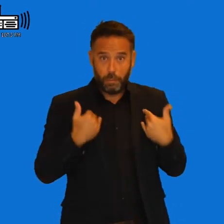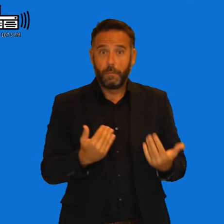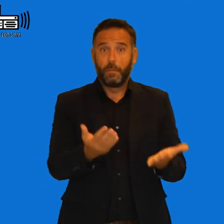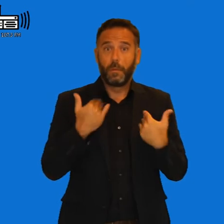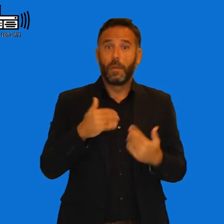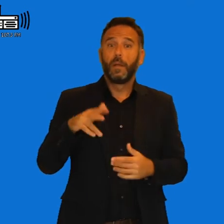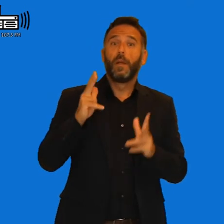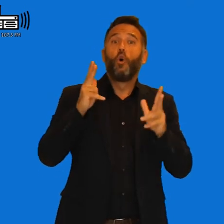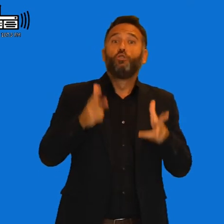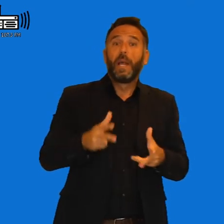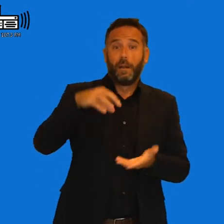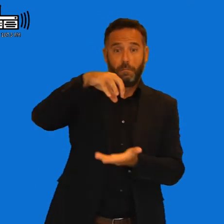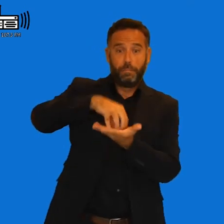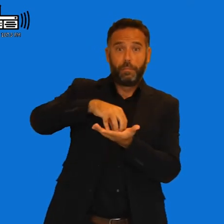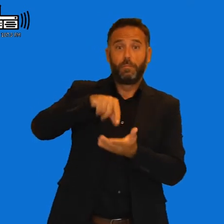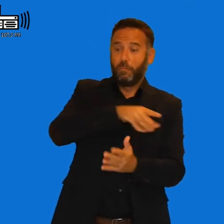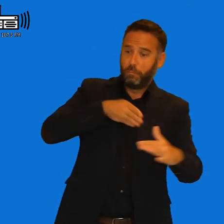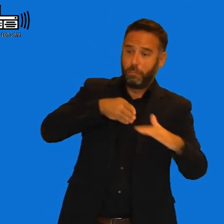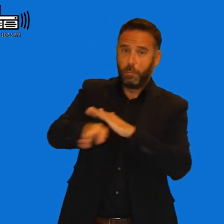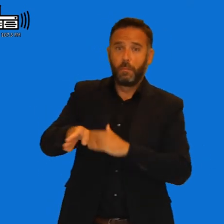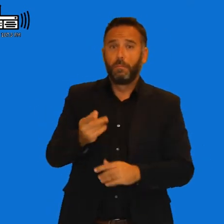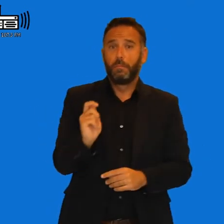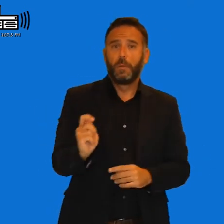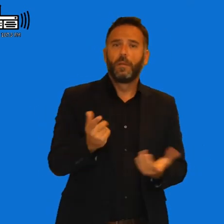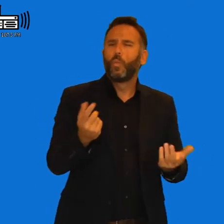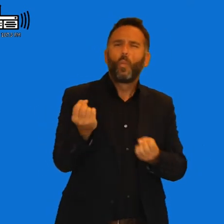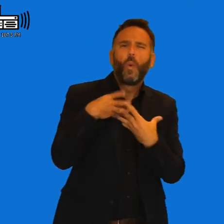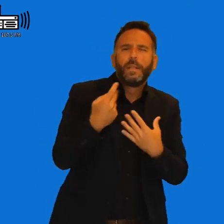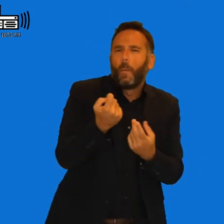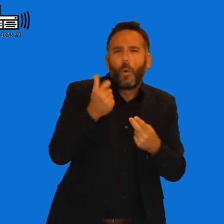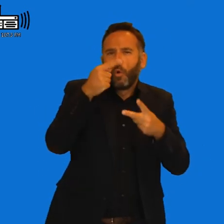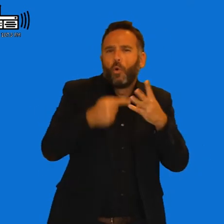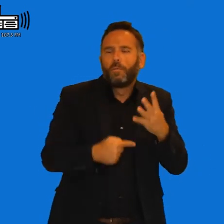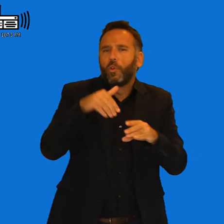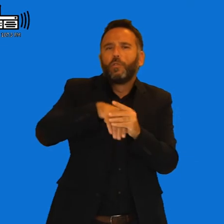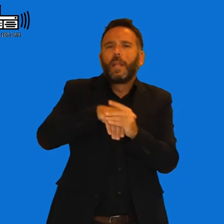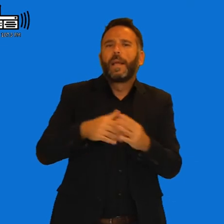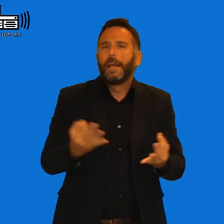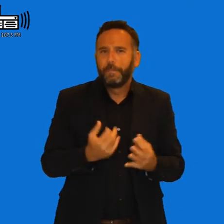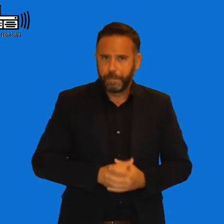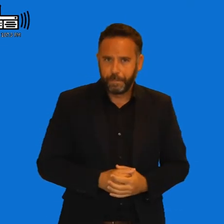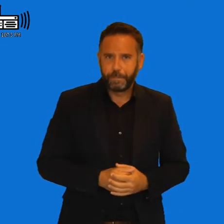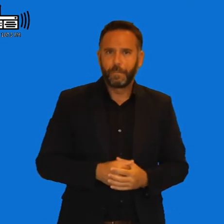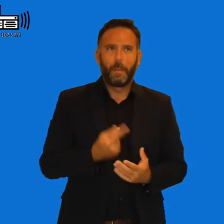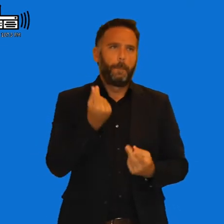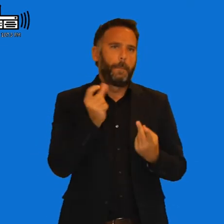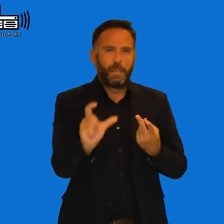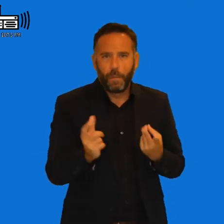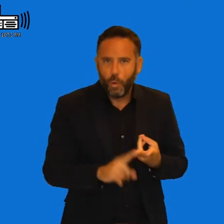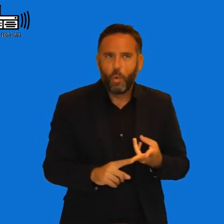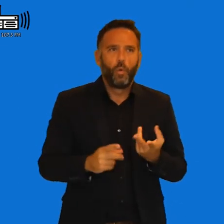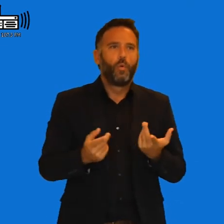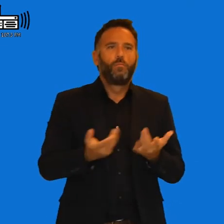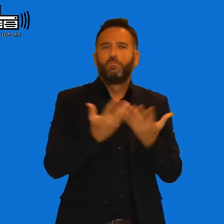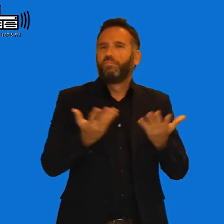Garden y... Cuéntanos un poco, si nos puedes contar, si lo tienes a mano, vamos, qué precio, más